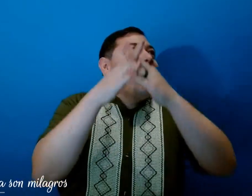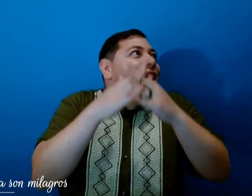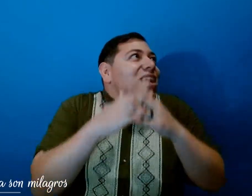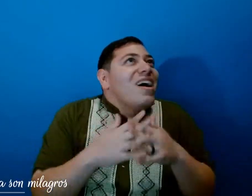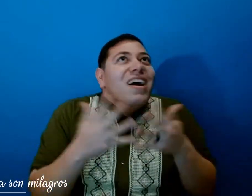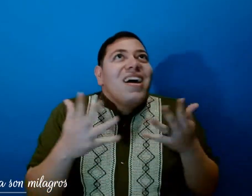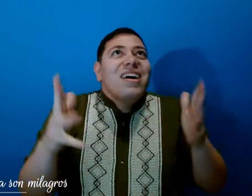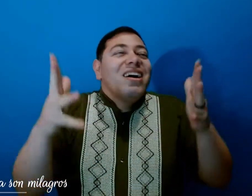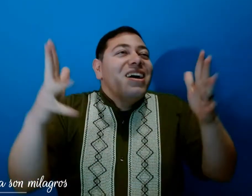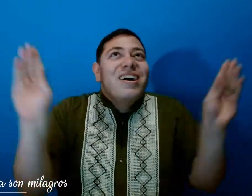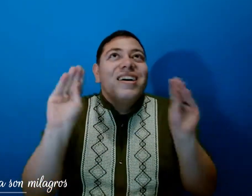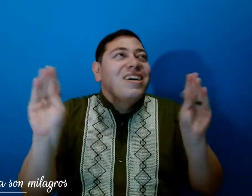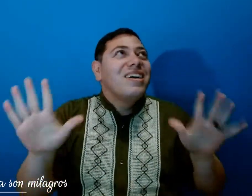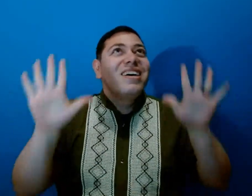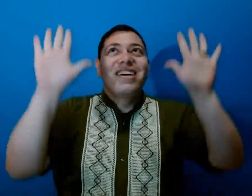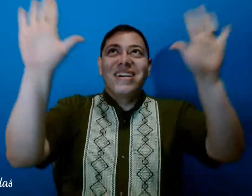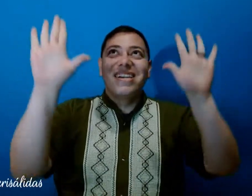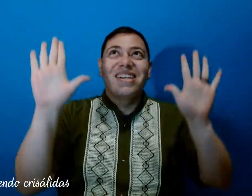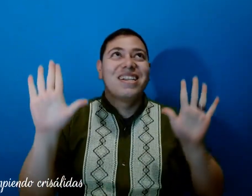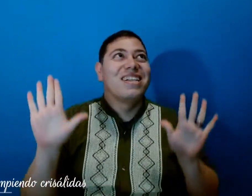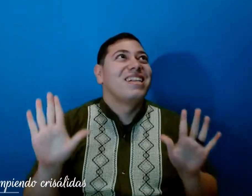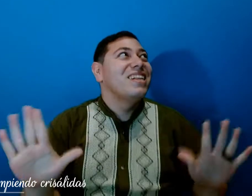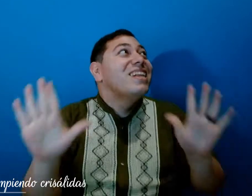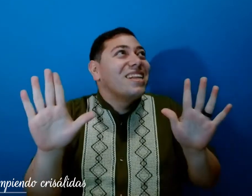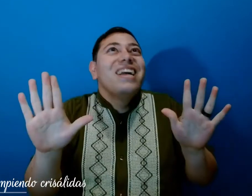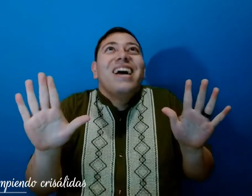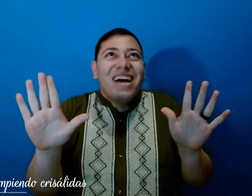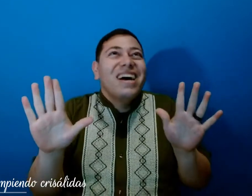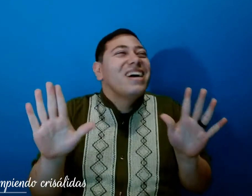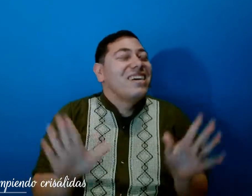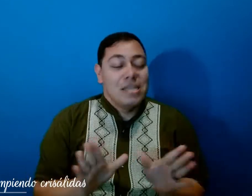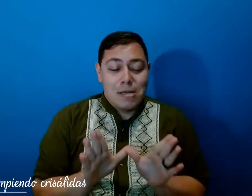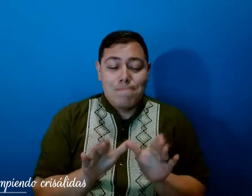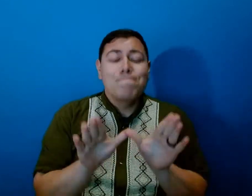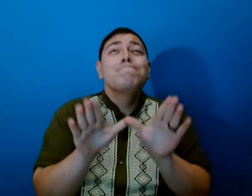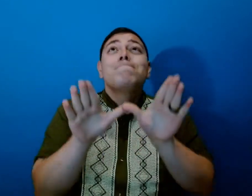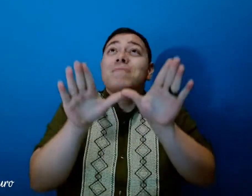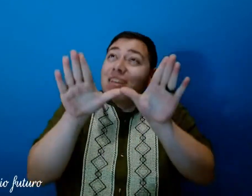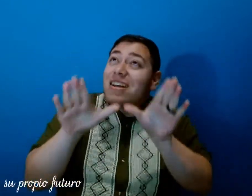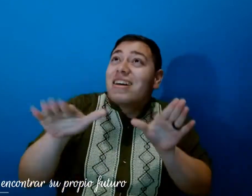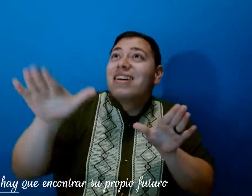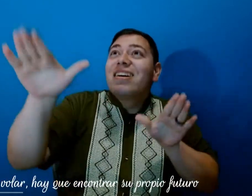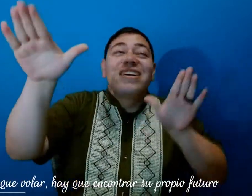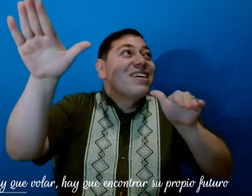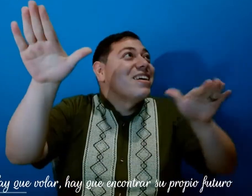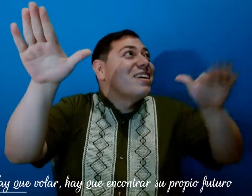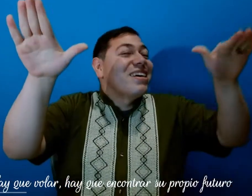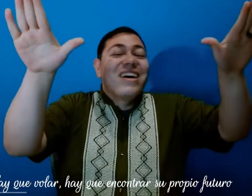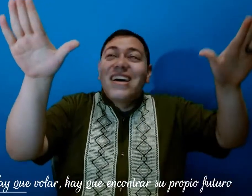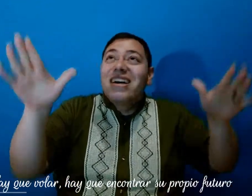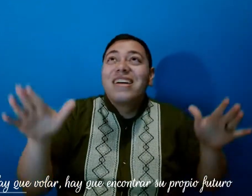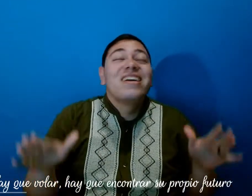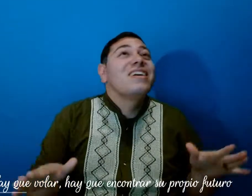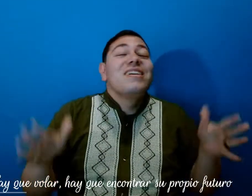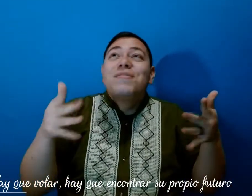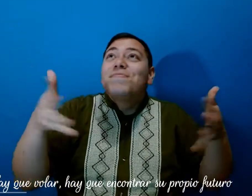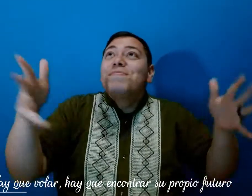milagros, rompiendo grisalidas Hay que volar, hay que encontrar su propio